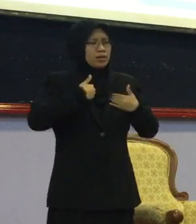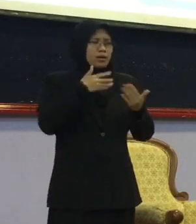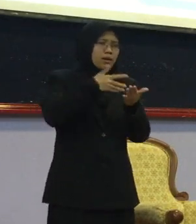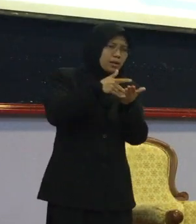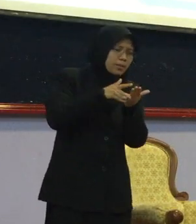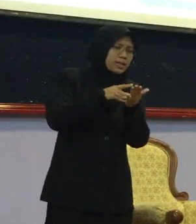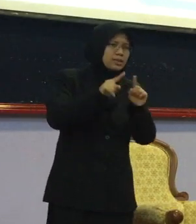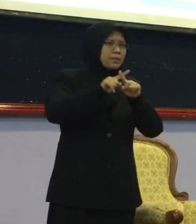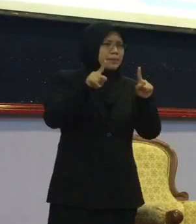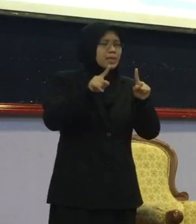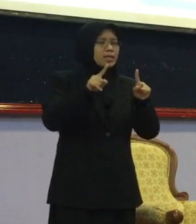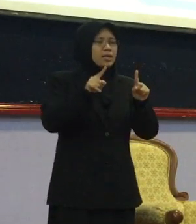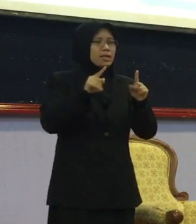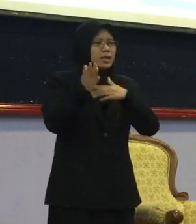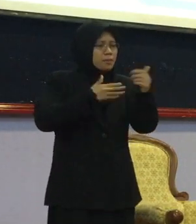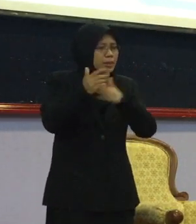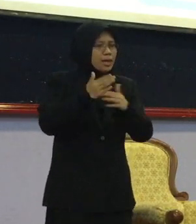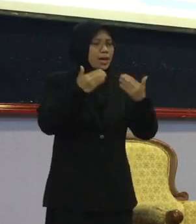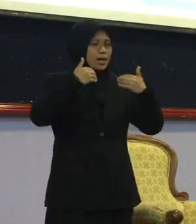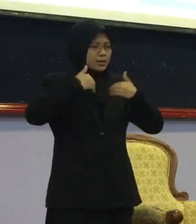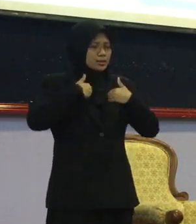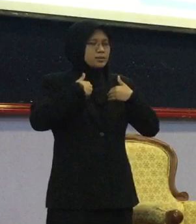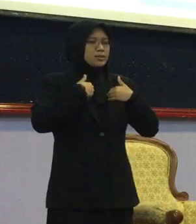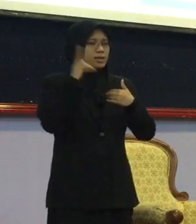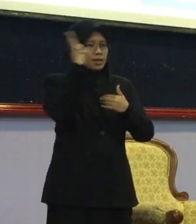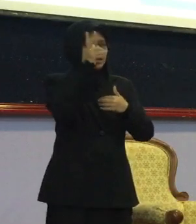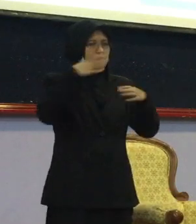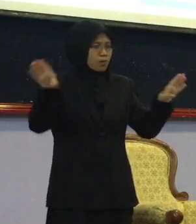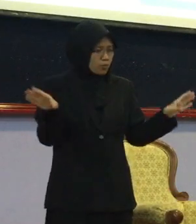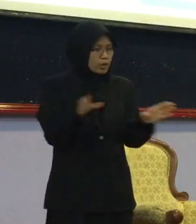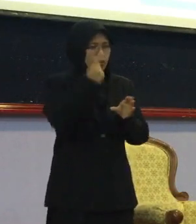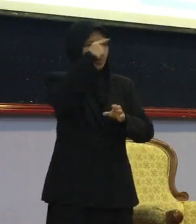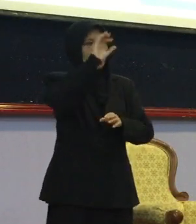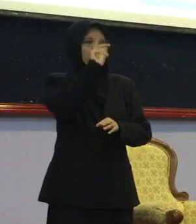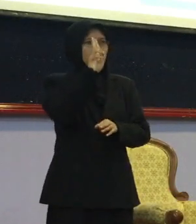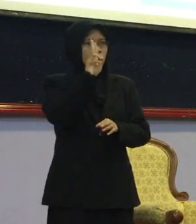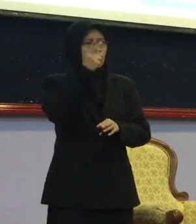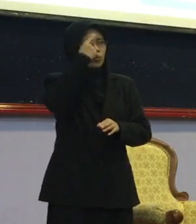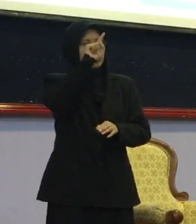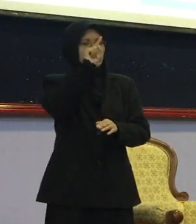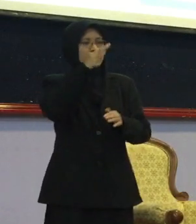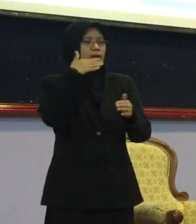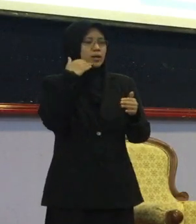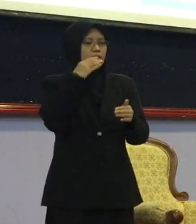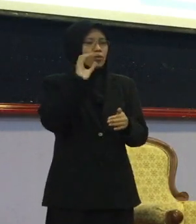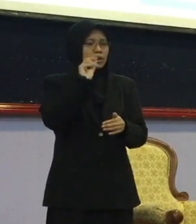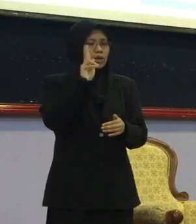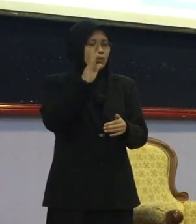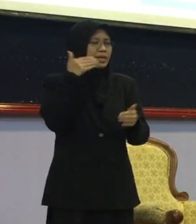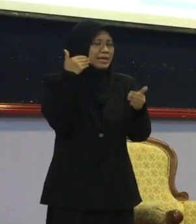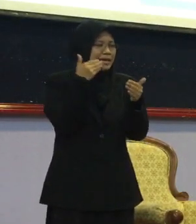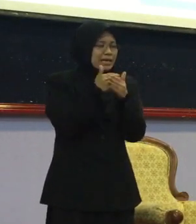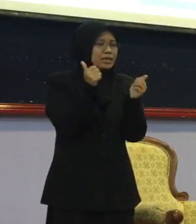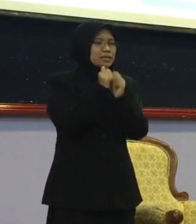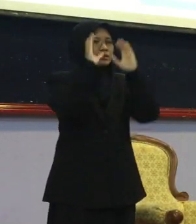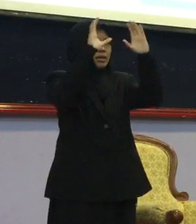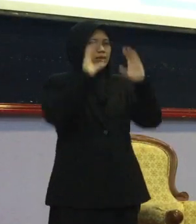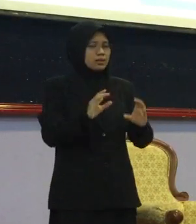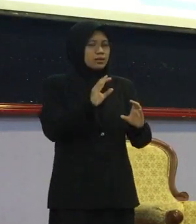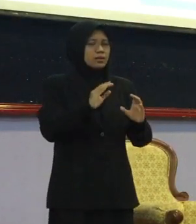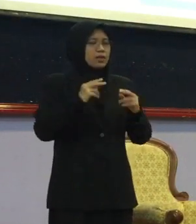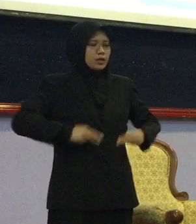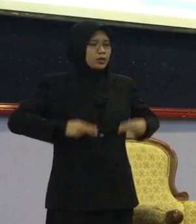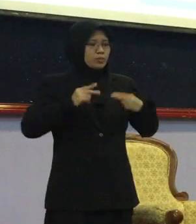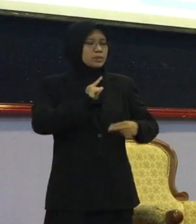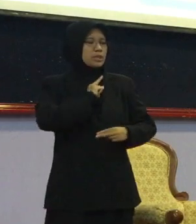Maksudnya Telah ada Inisiatif Dan harapan Untuk menjadikan OKU ini dekat Kepada Cara hidup Islam InsyaAllah